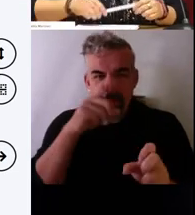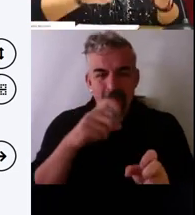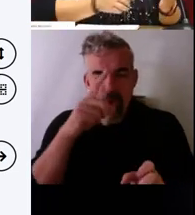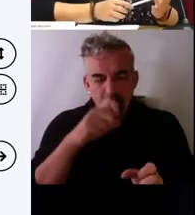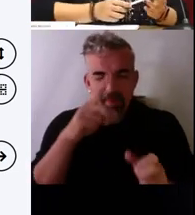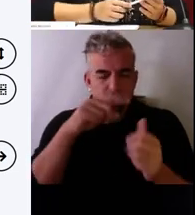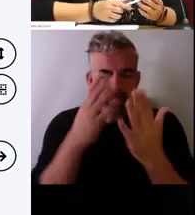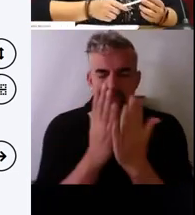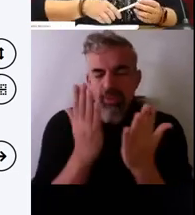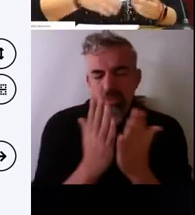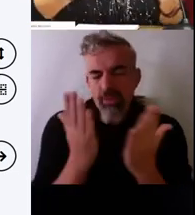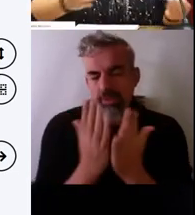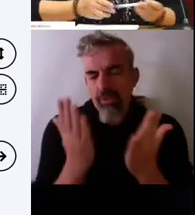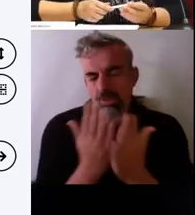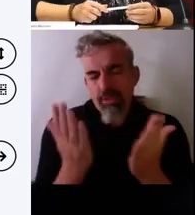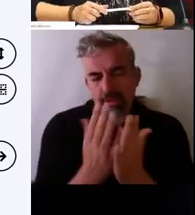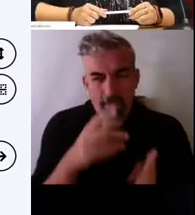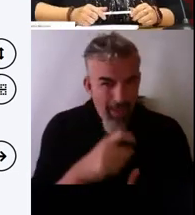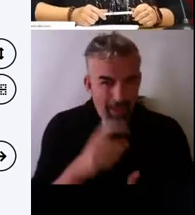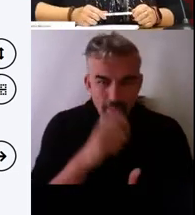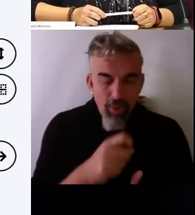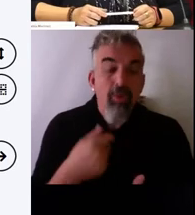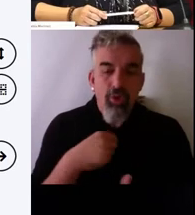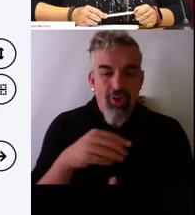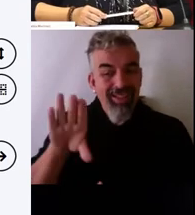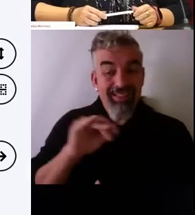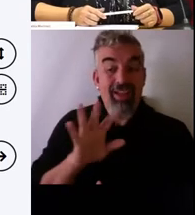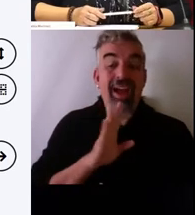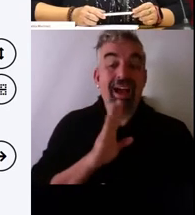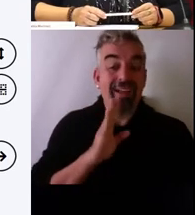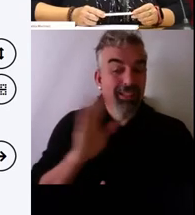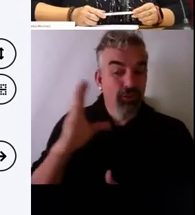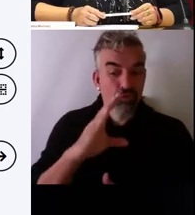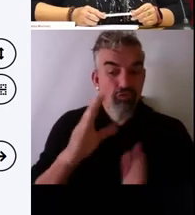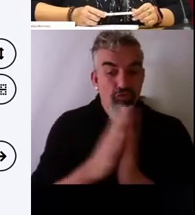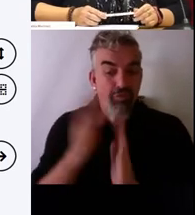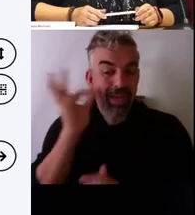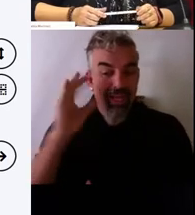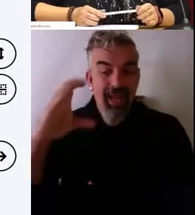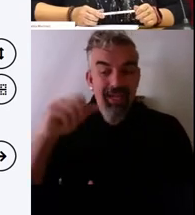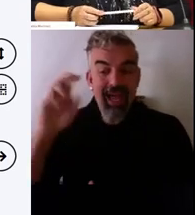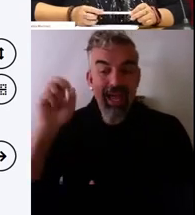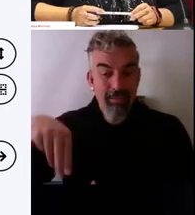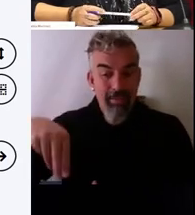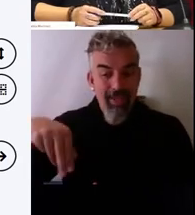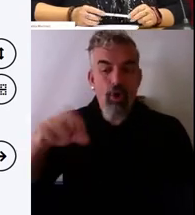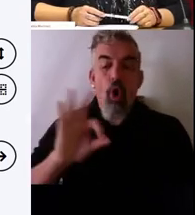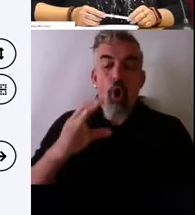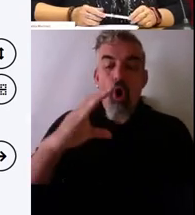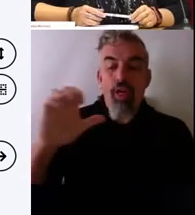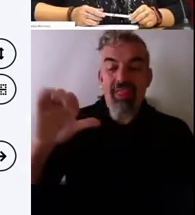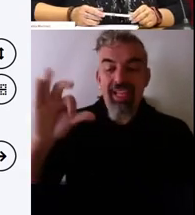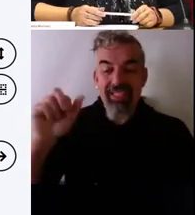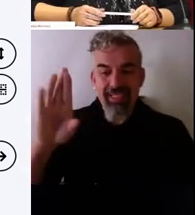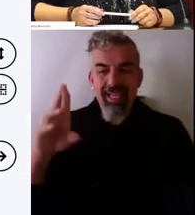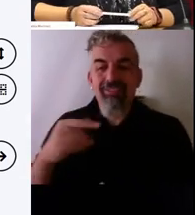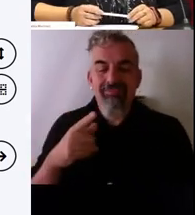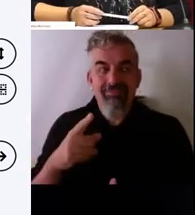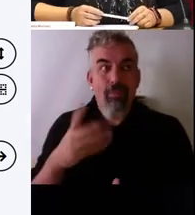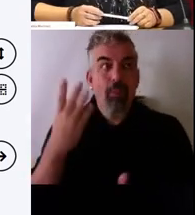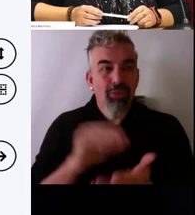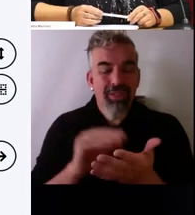lo que dice Carmen, entiendo lo que dice César, pero muchas veces el alumno ve un examen como algo de memorizar